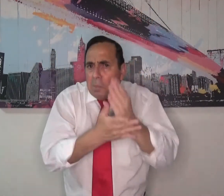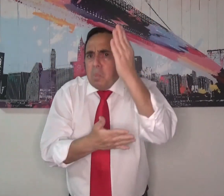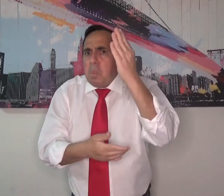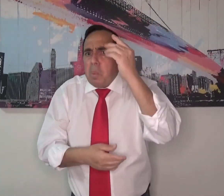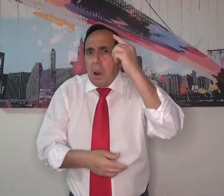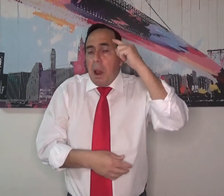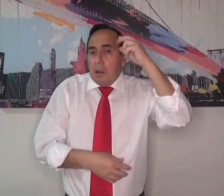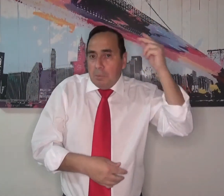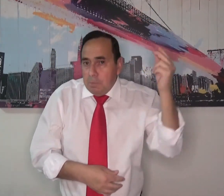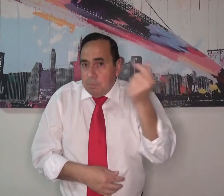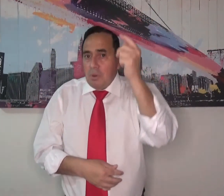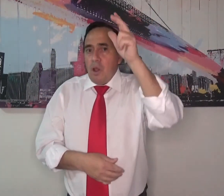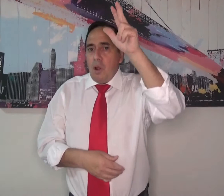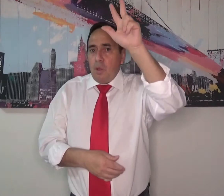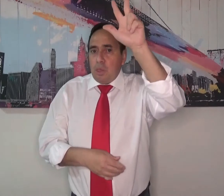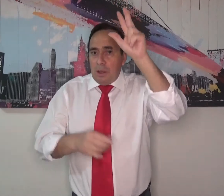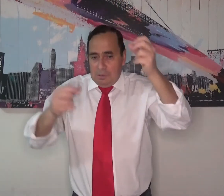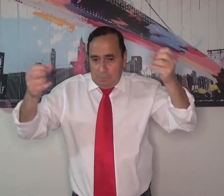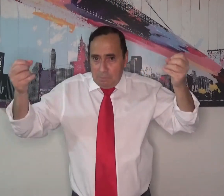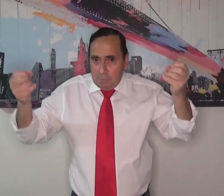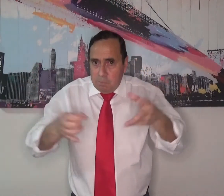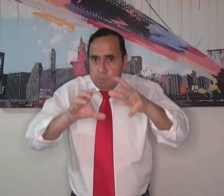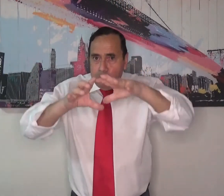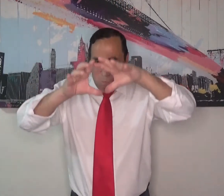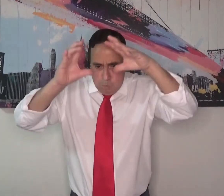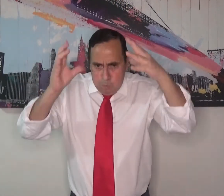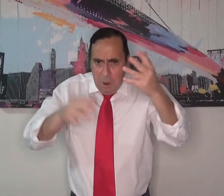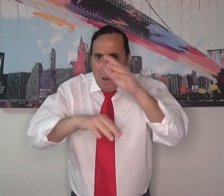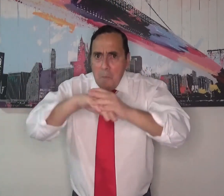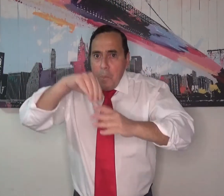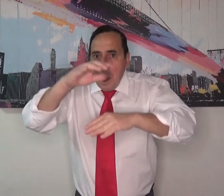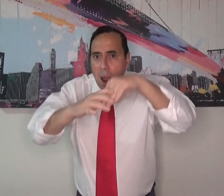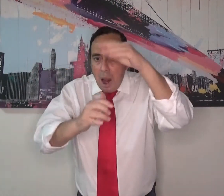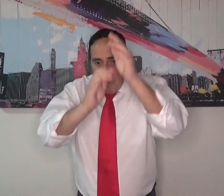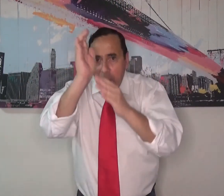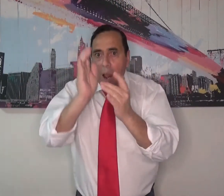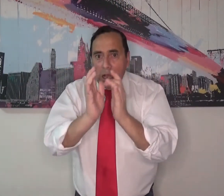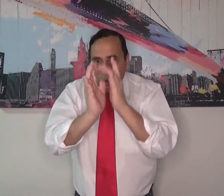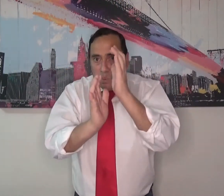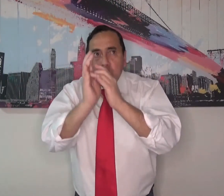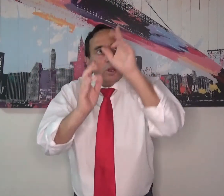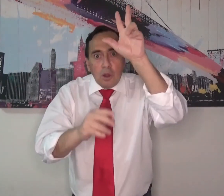en el principio Dios creó el mundo con sus manos,